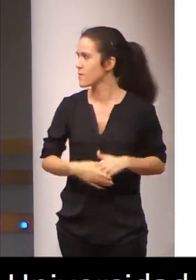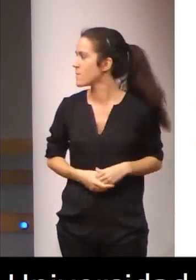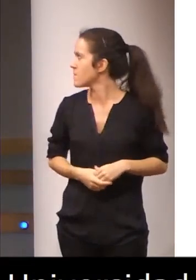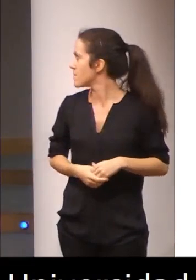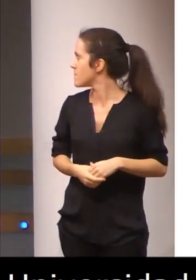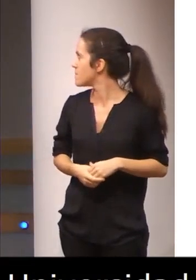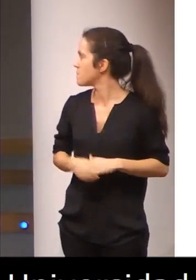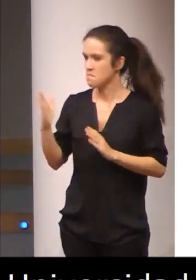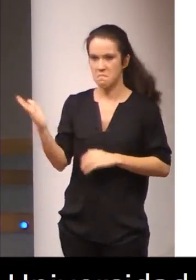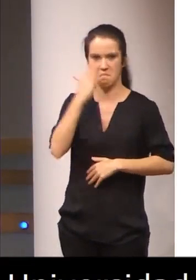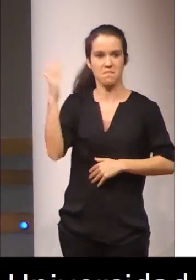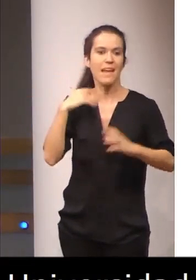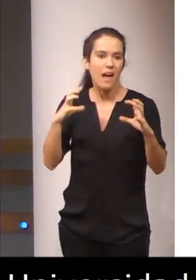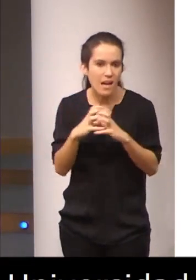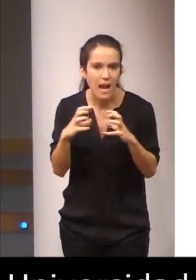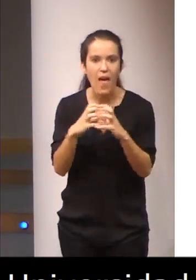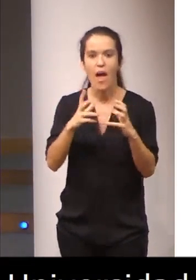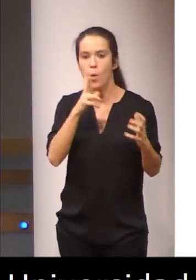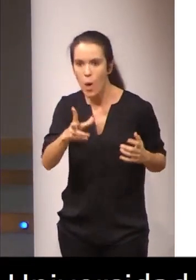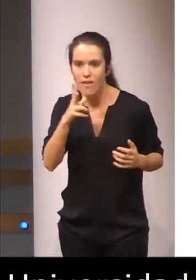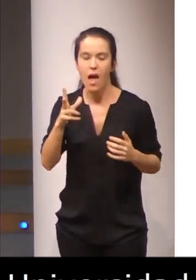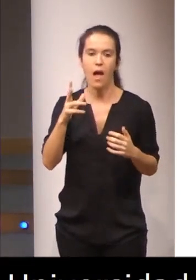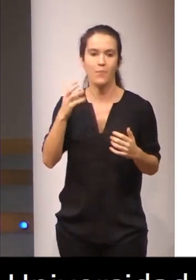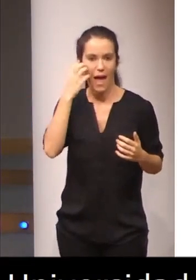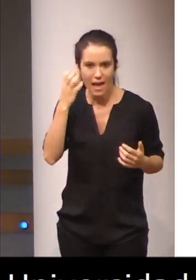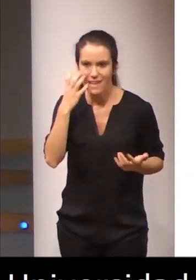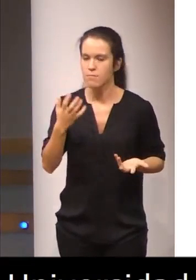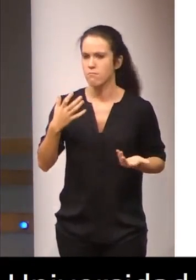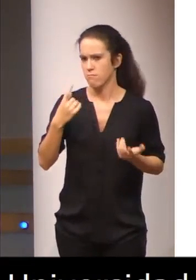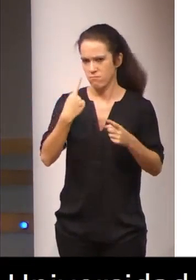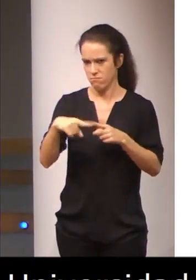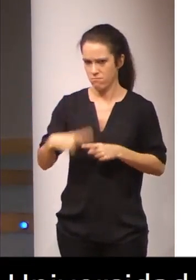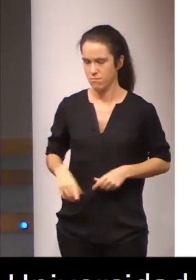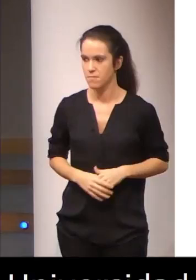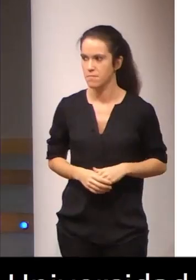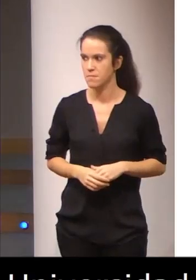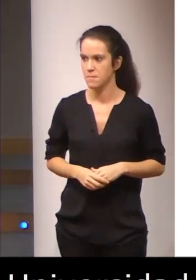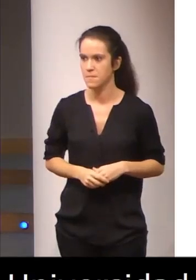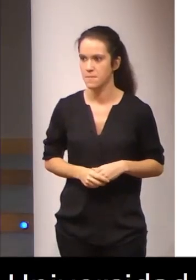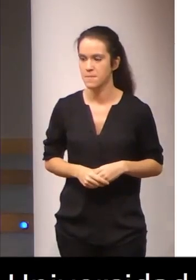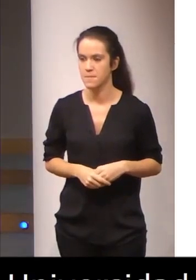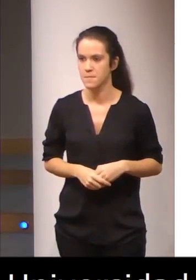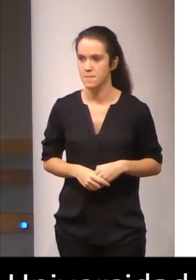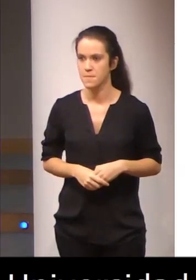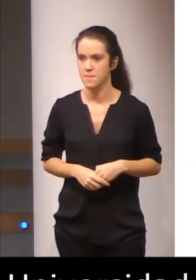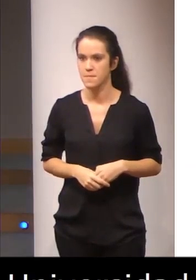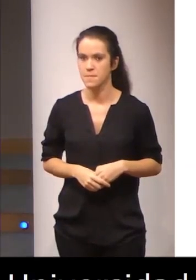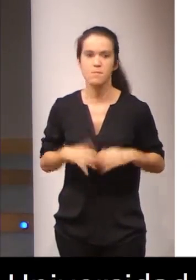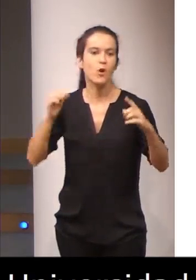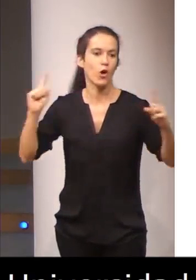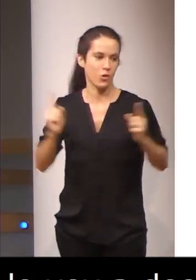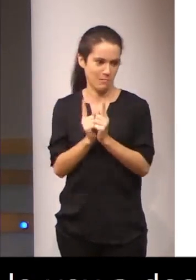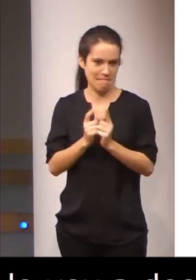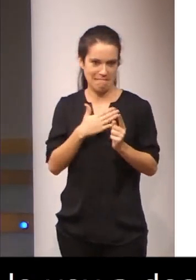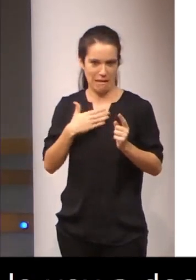pásala si quieres, Granada, Huelva, Jaén, siguiente, por brevedad, nos